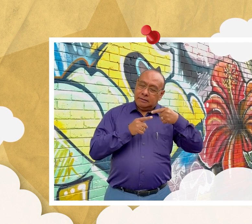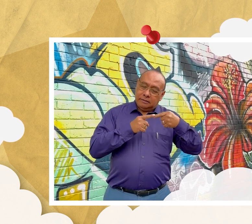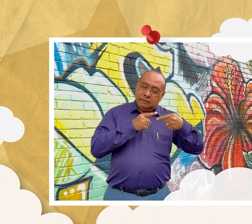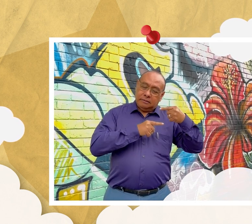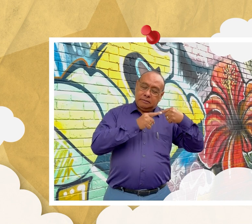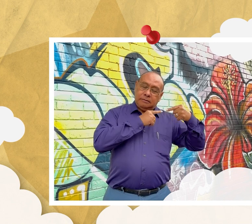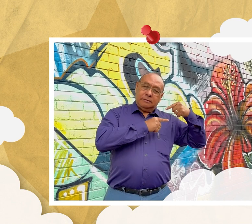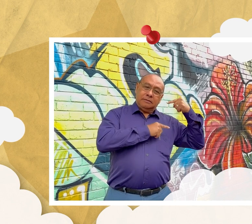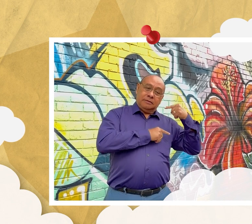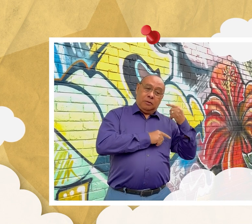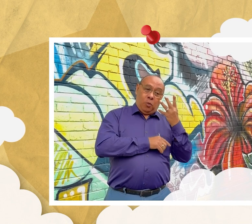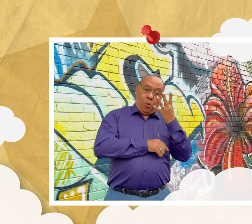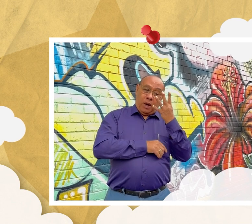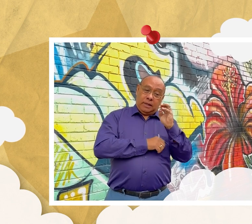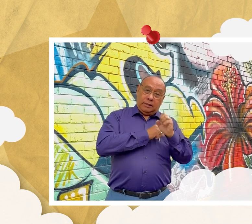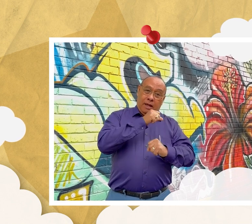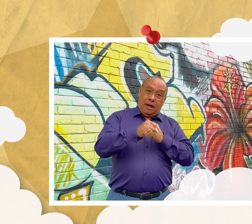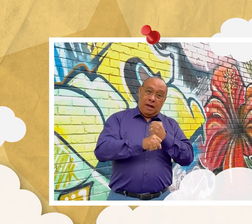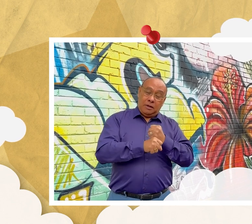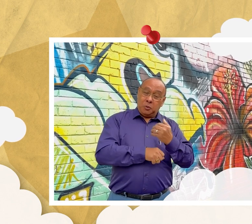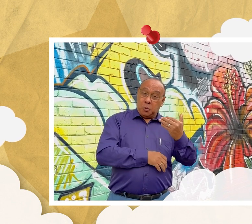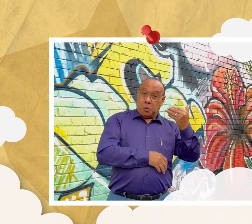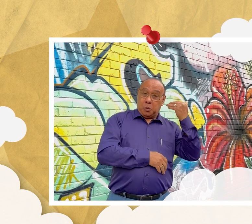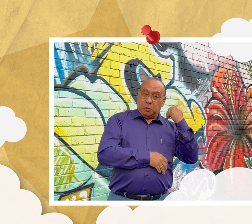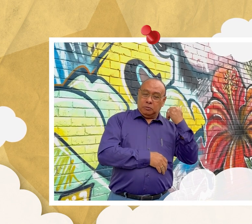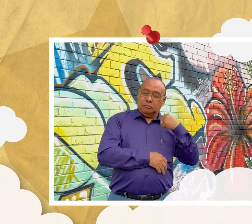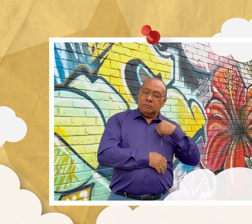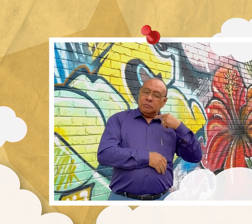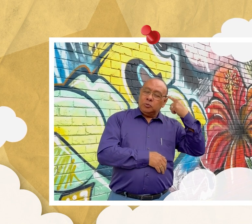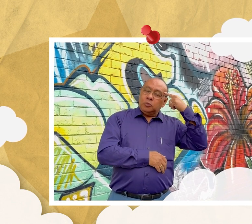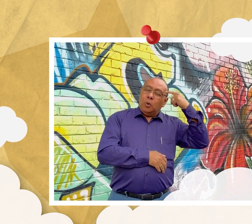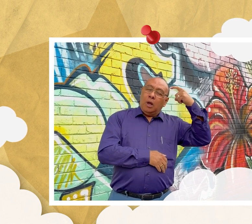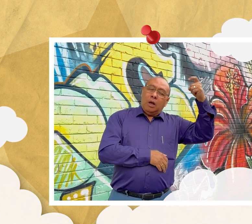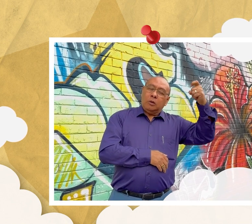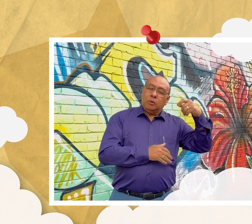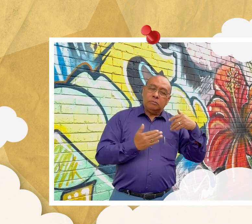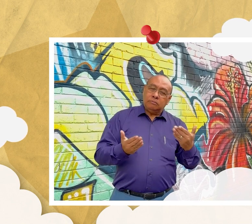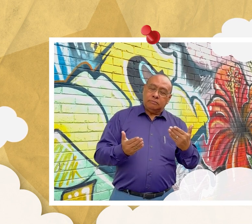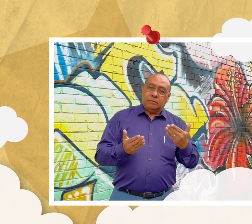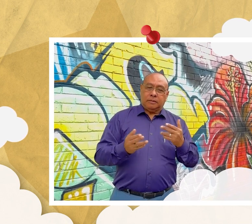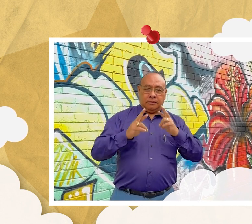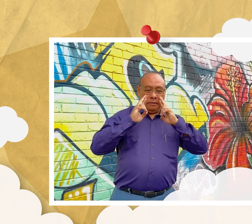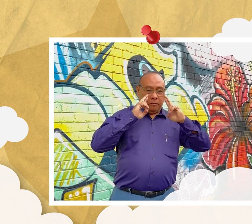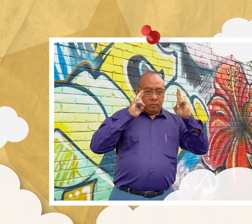años, el gran sueño era el reconocimiento de la lengua de señas colombiana.